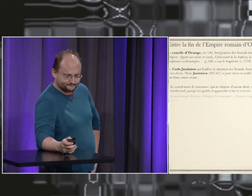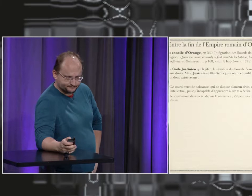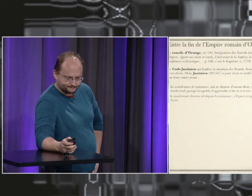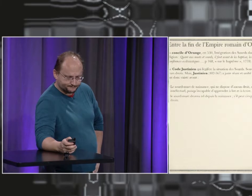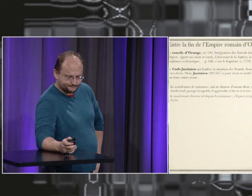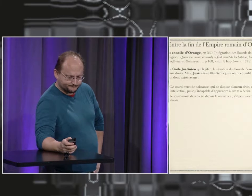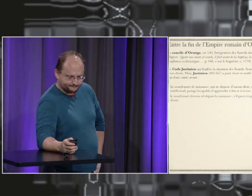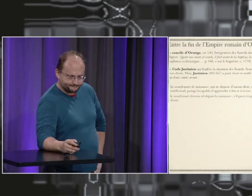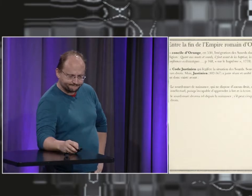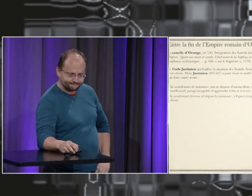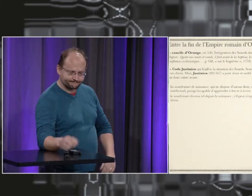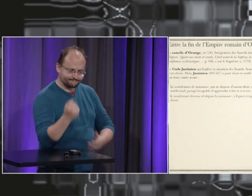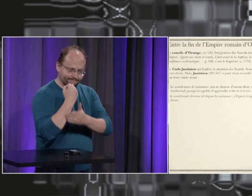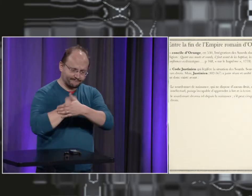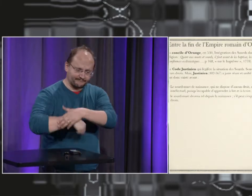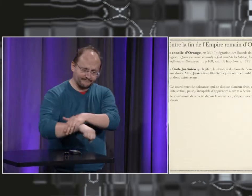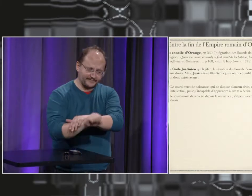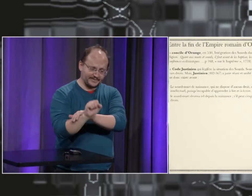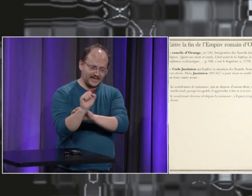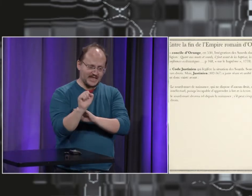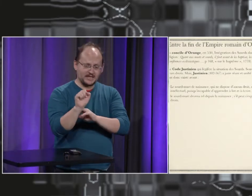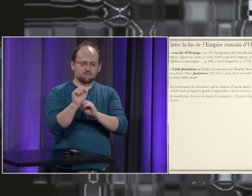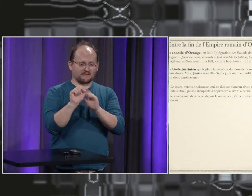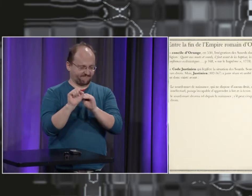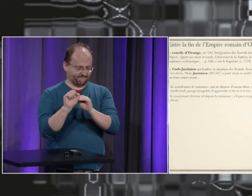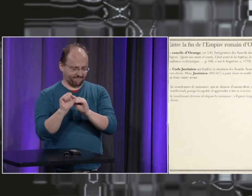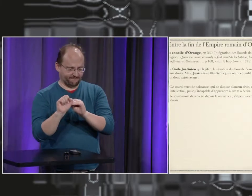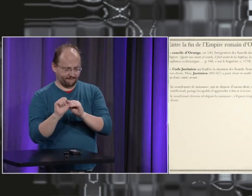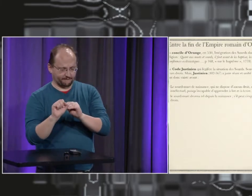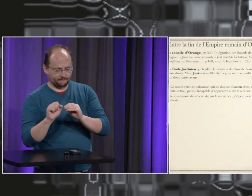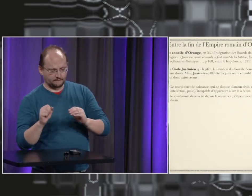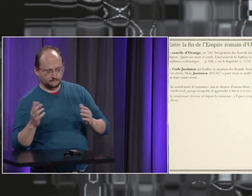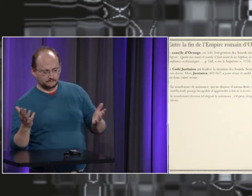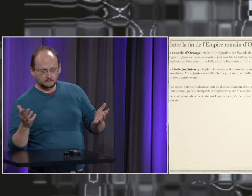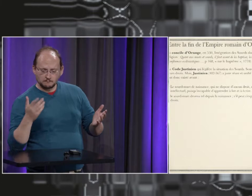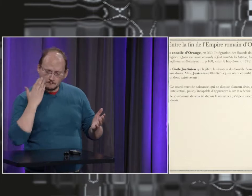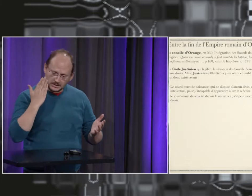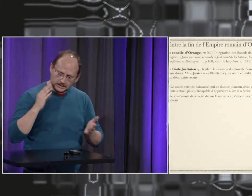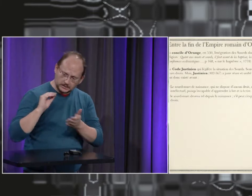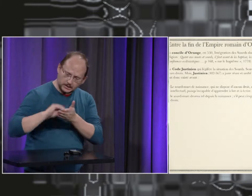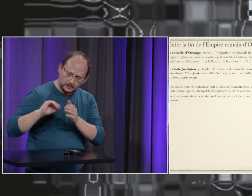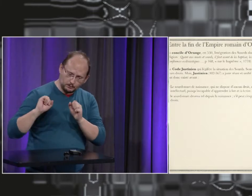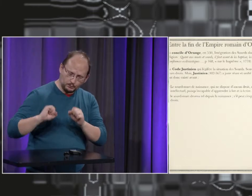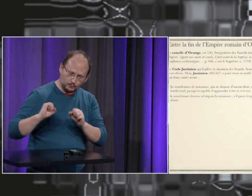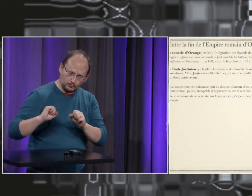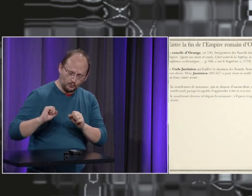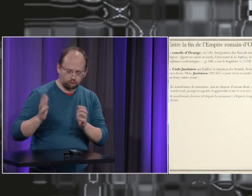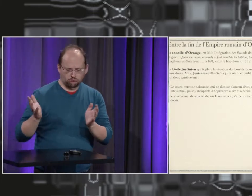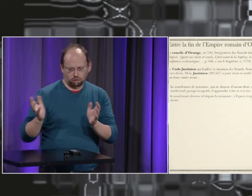sous tutelle et ne pouvait avoir aucun droit une personne devenue sourde si elle pouvait